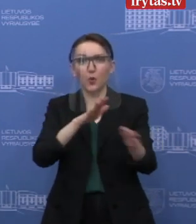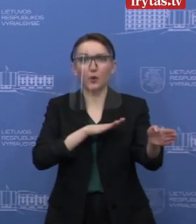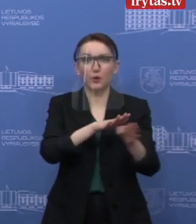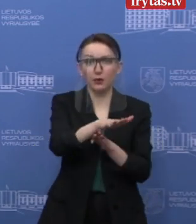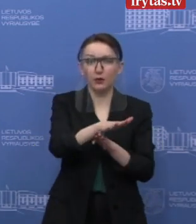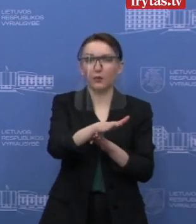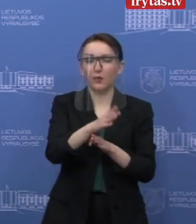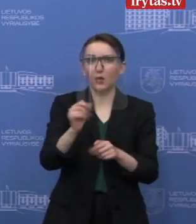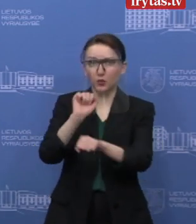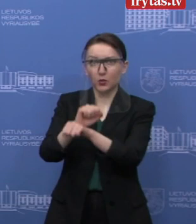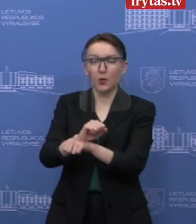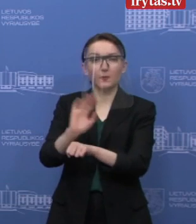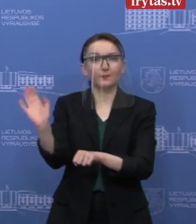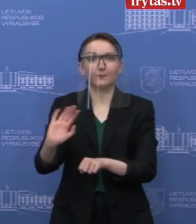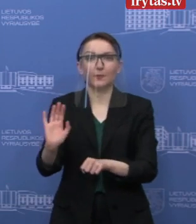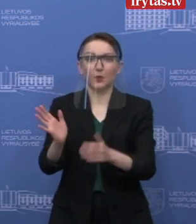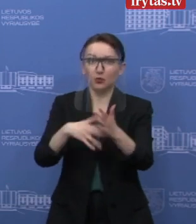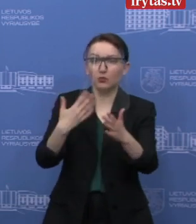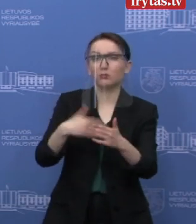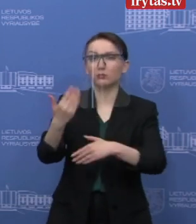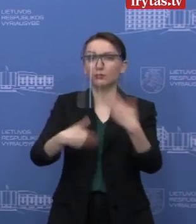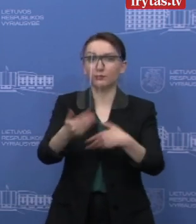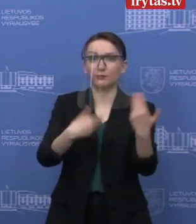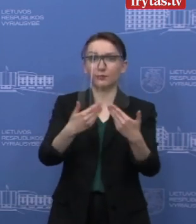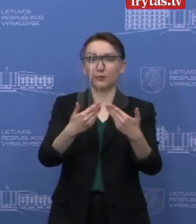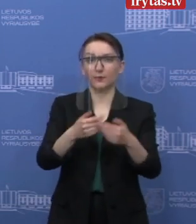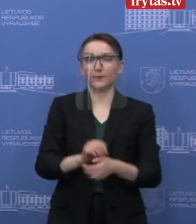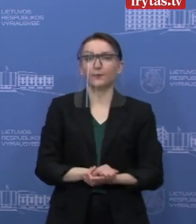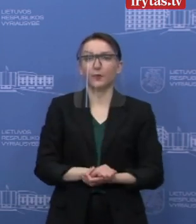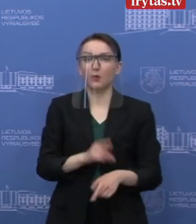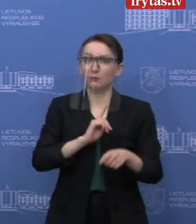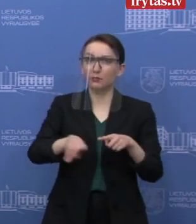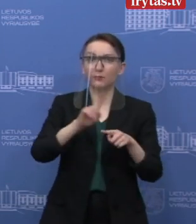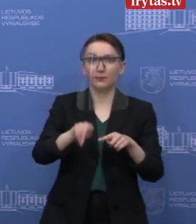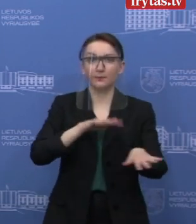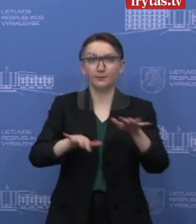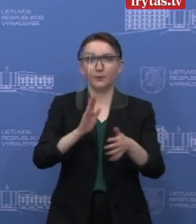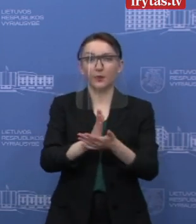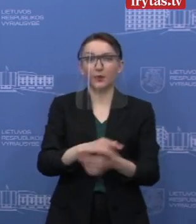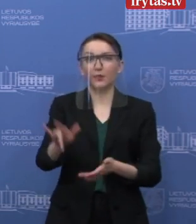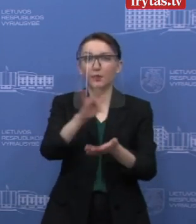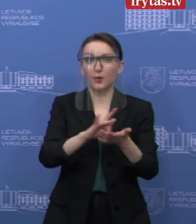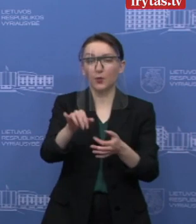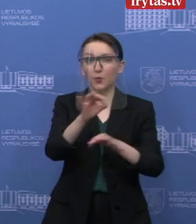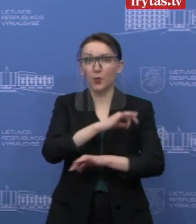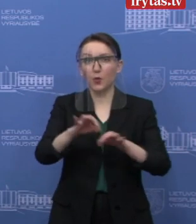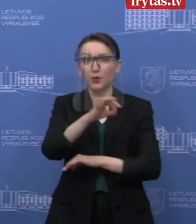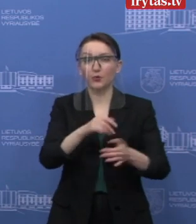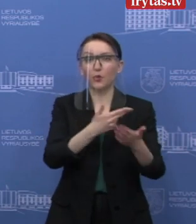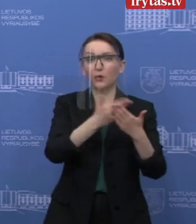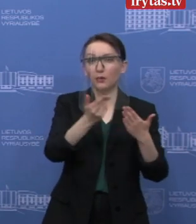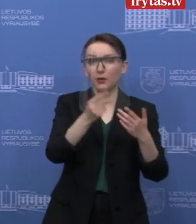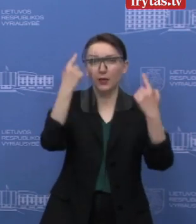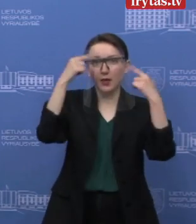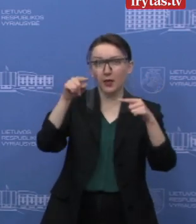įgyvendinimas tikrai nestoja ir tempas iš tiesų nelėtėja, o greitėja. Centrinė projektų valdymo agentura, kaip ir